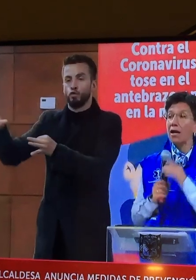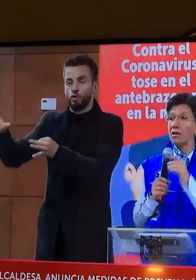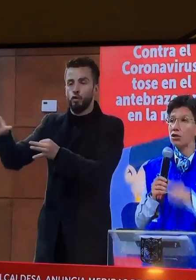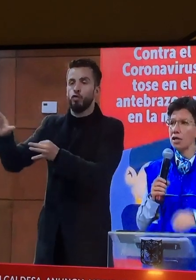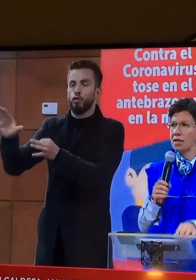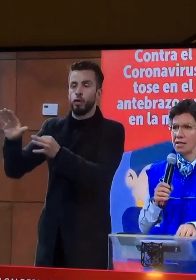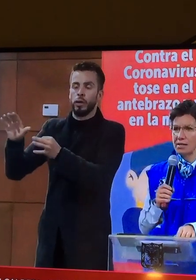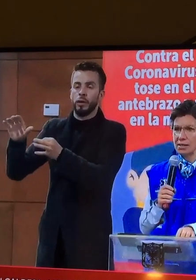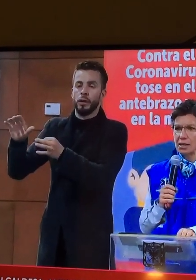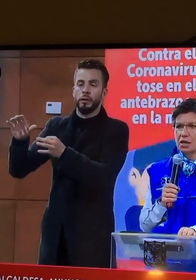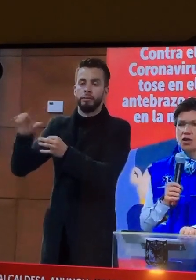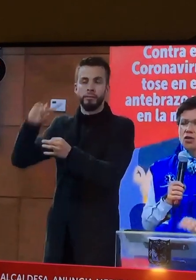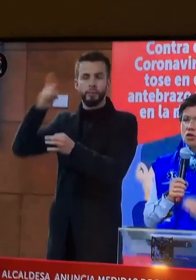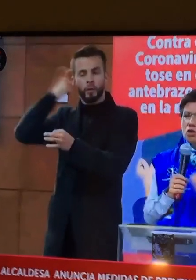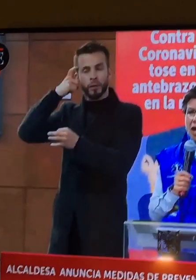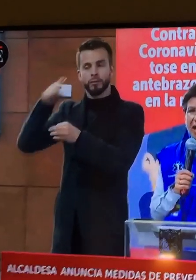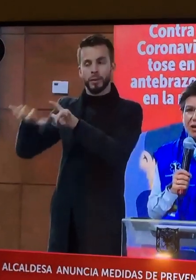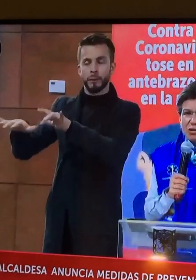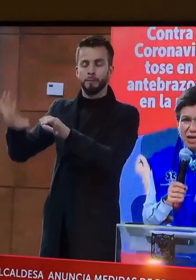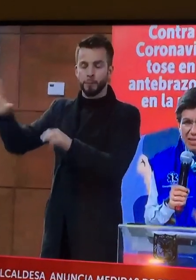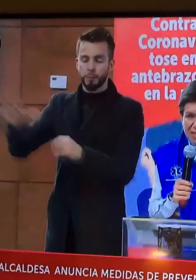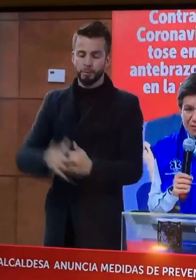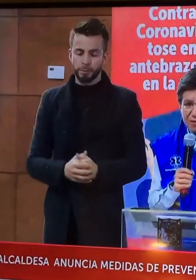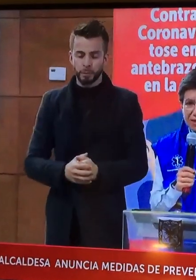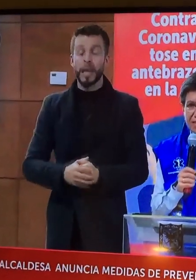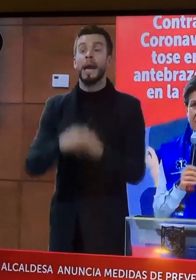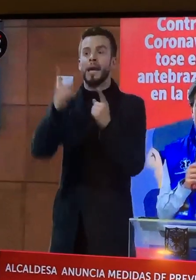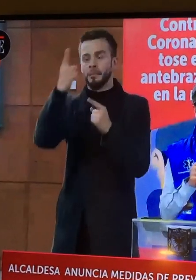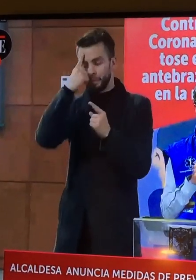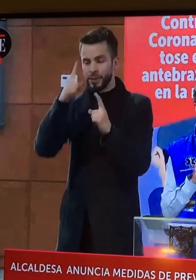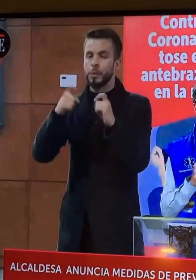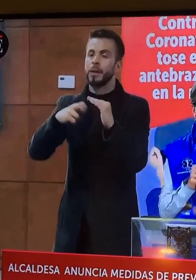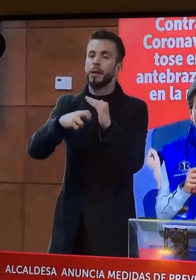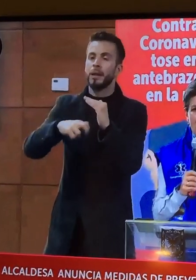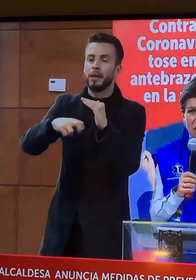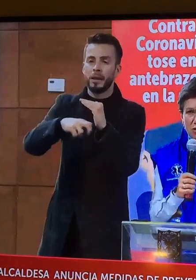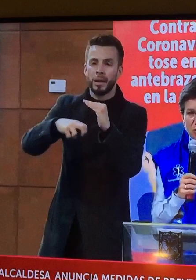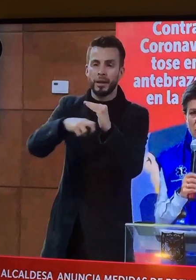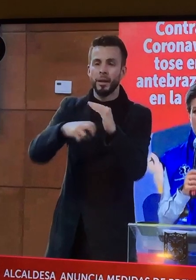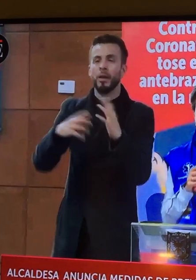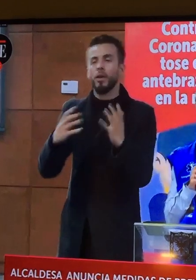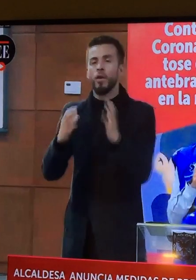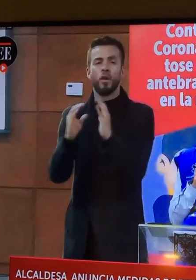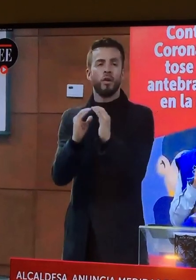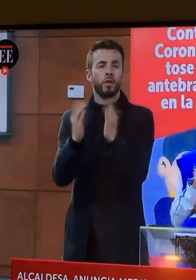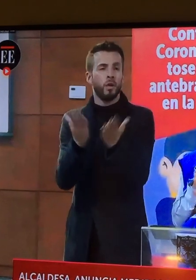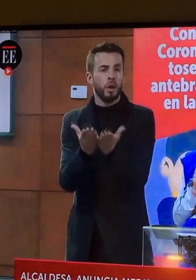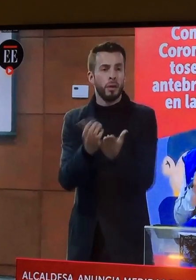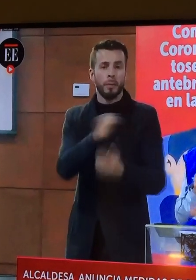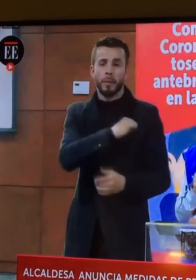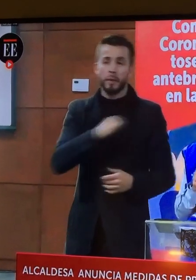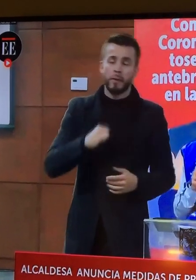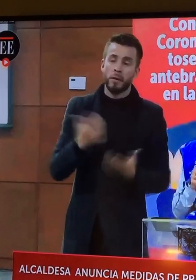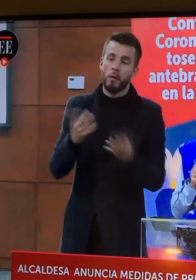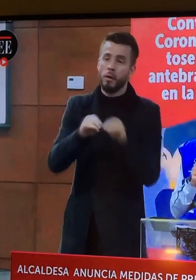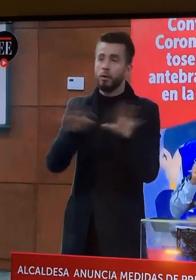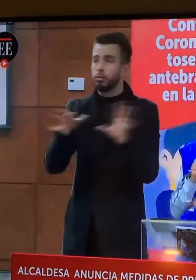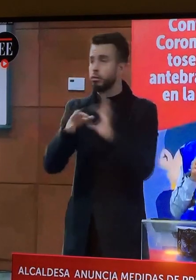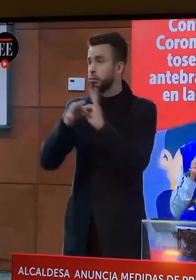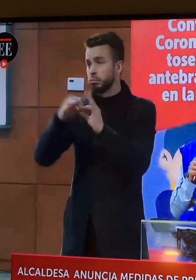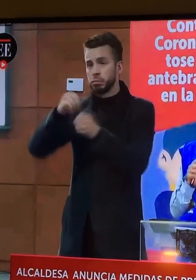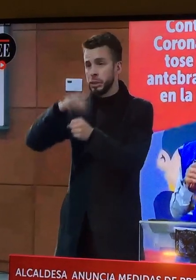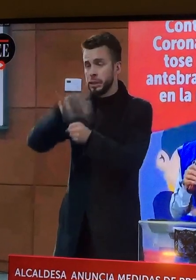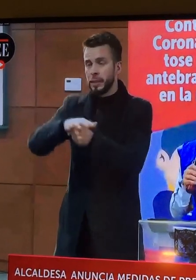Ah, los jardines. En los jardines infantiles, en los colegios públicos y privados, en las